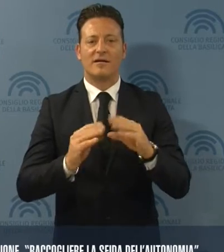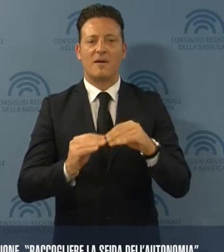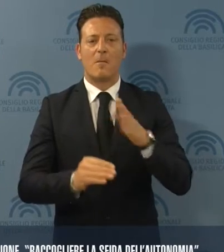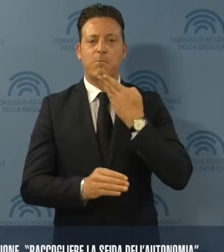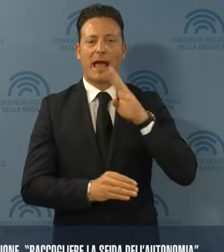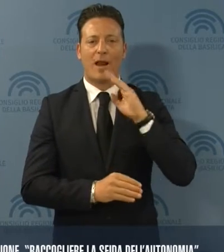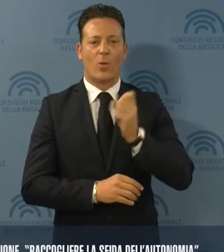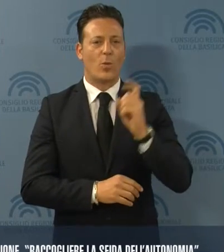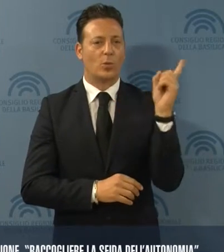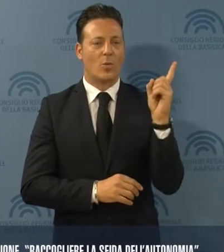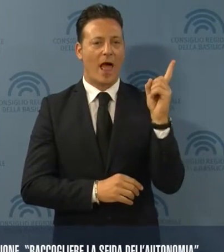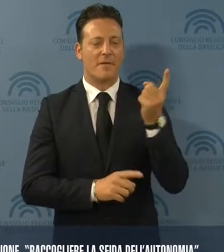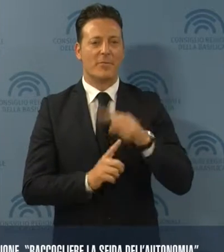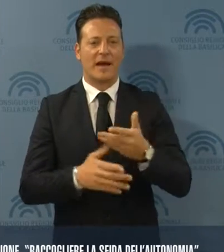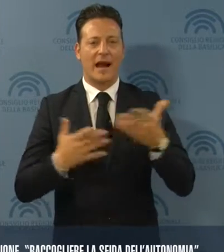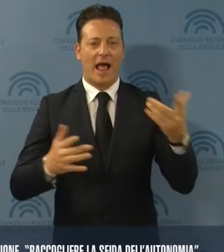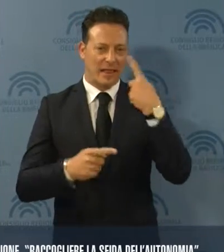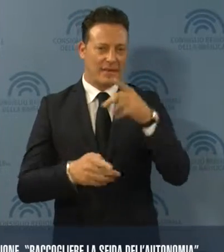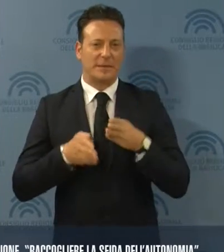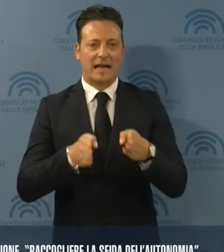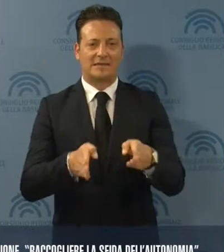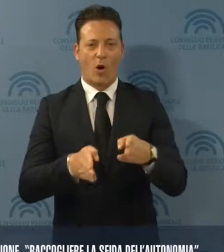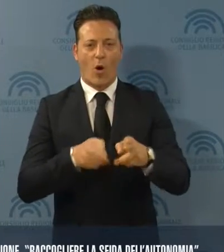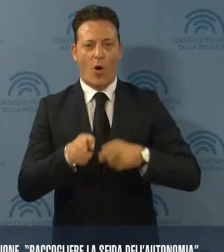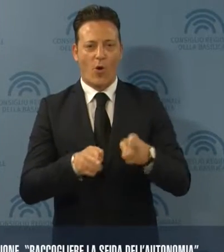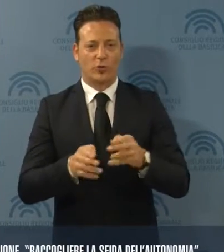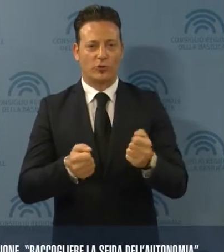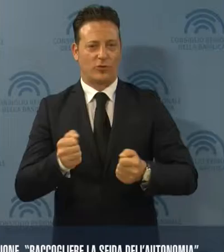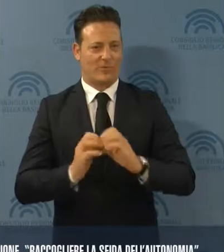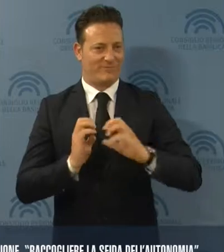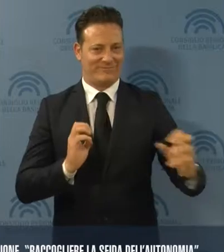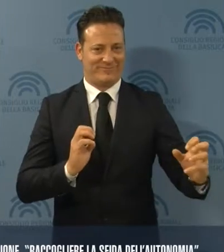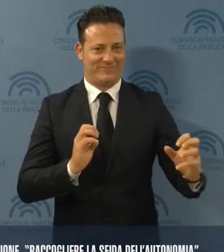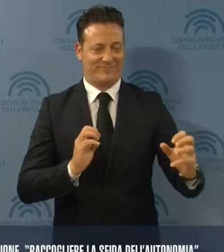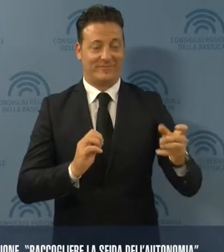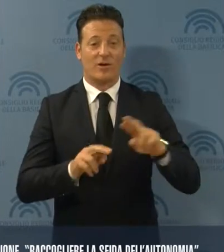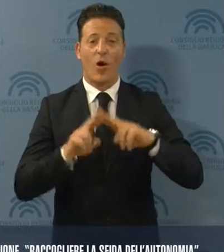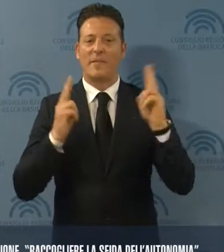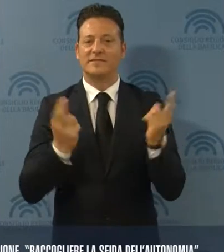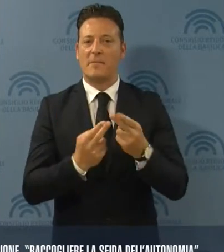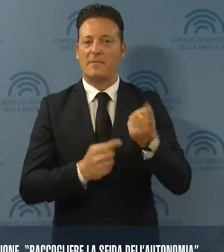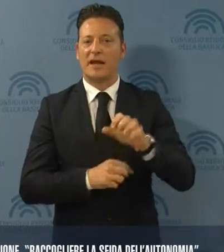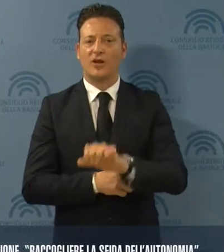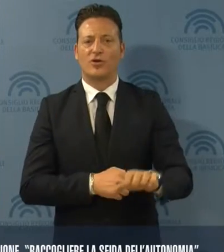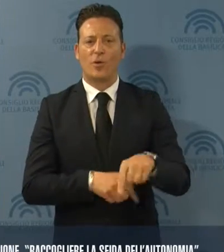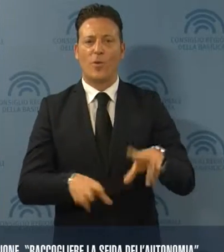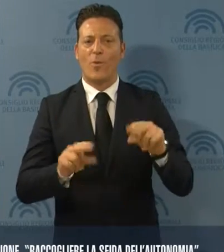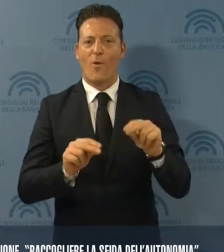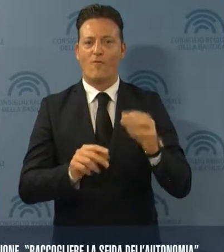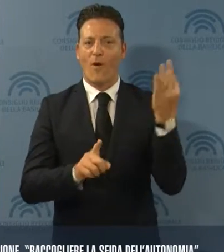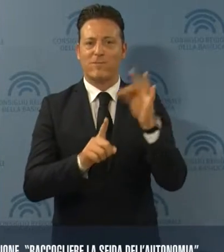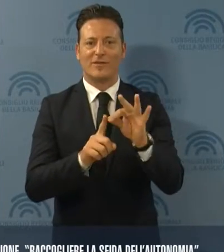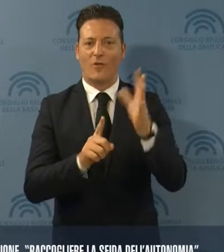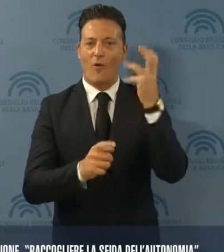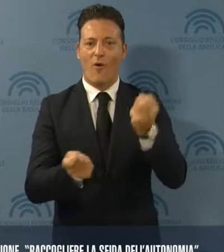dei beni culturali, delle grandi reti di trasporto. Complessivamente per le regioni è una nuova sfida per un